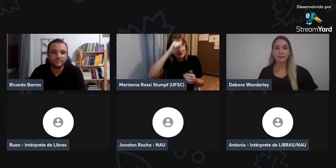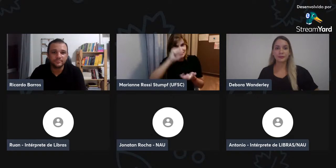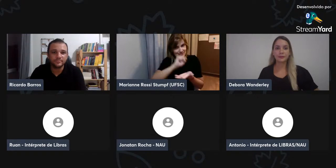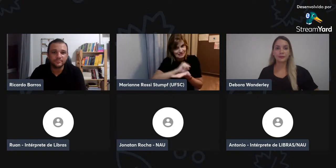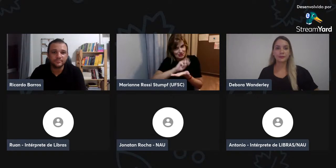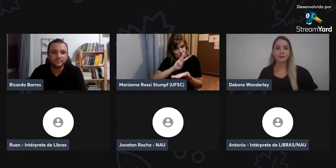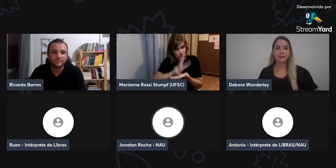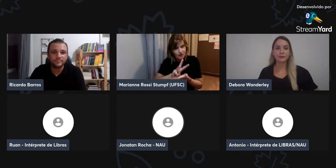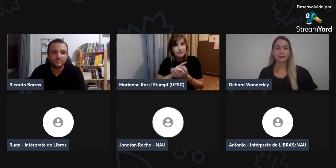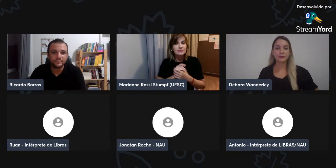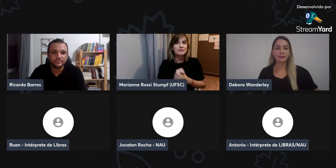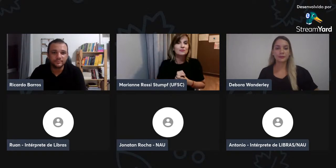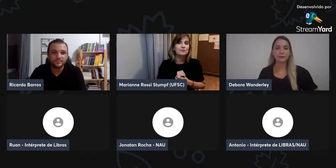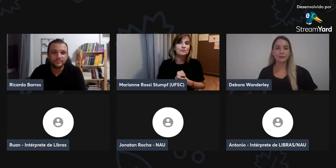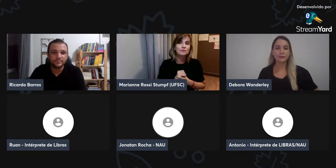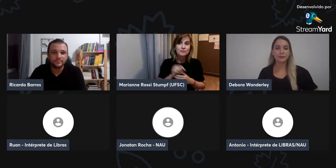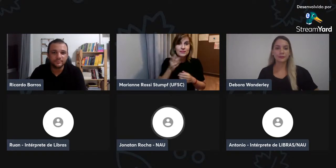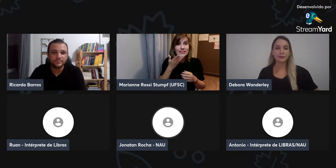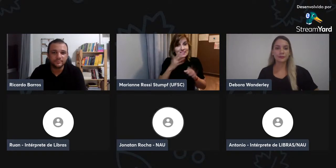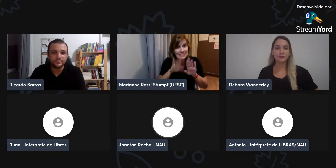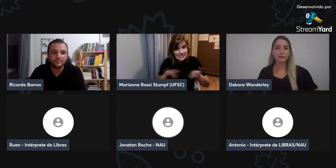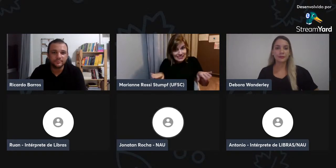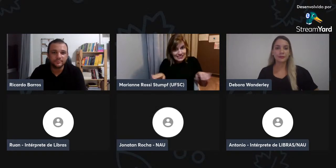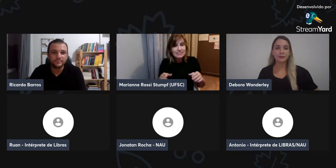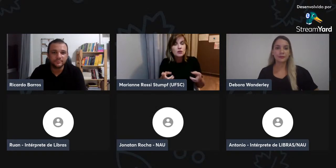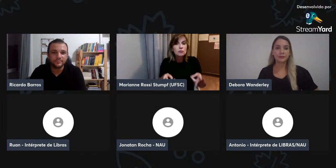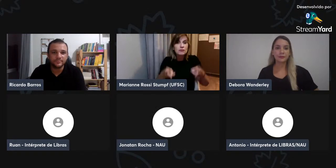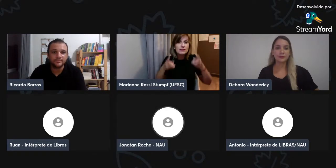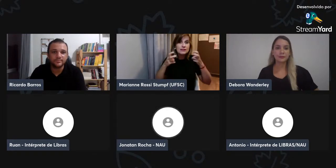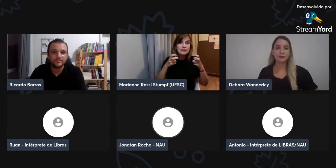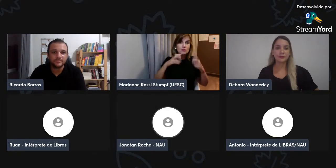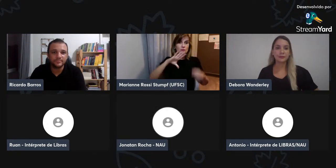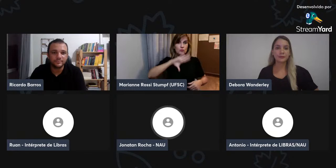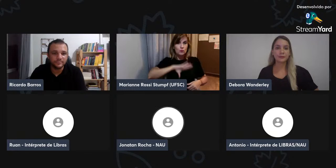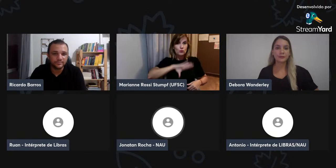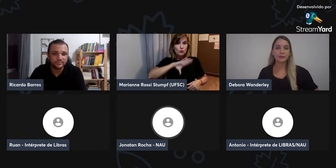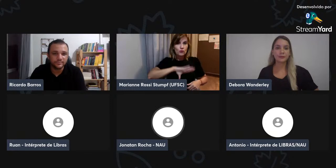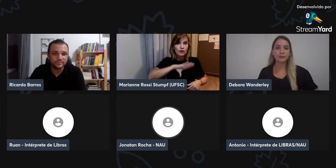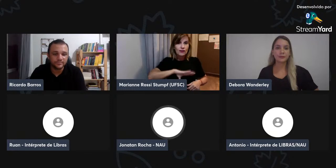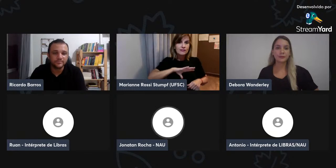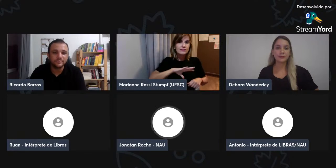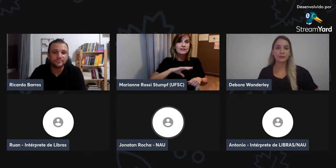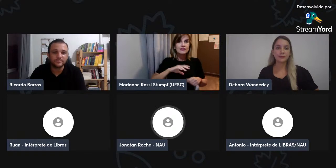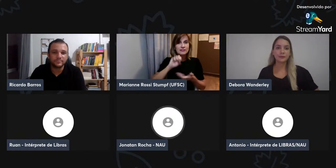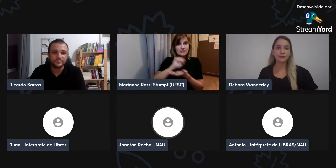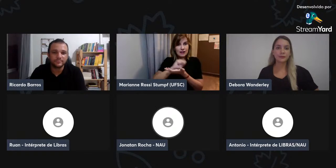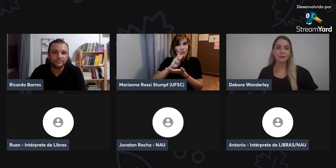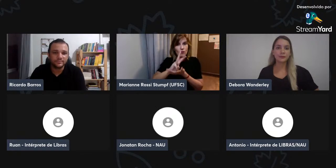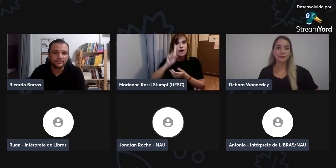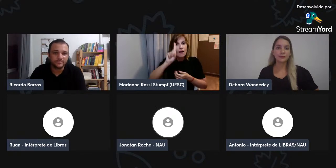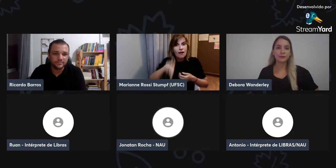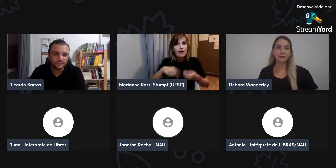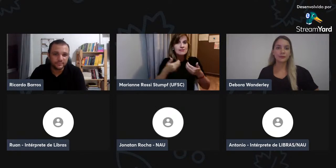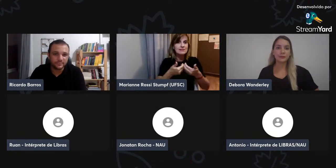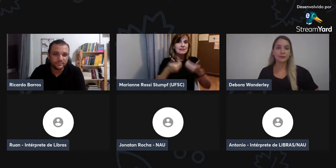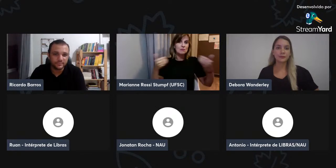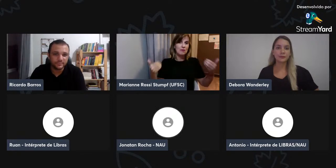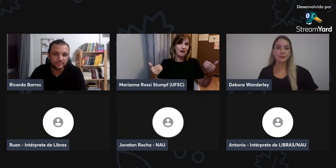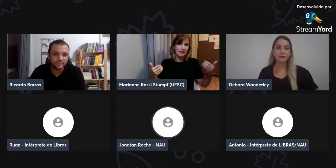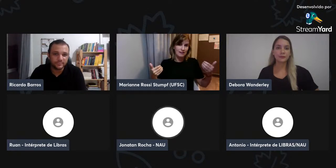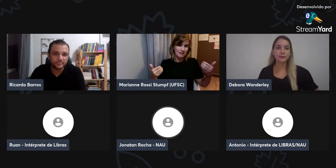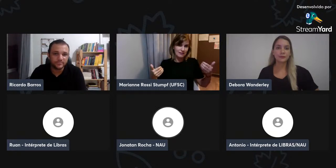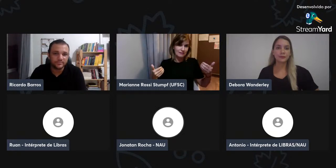então, é importante as crianças terem o contato com o sistema SingWrite para perceber, né, a diferença do